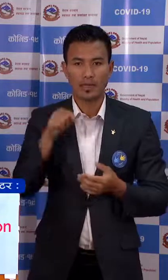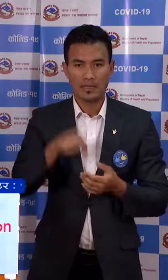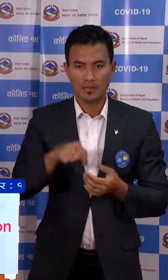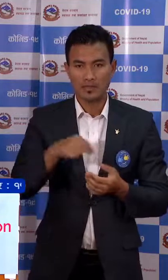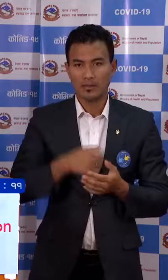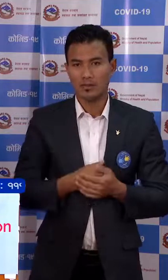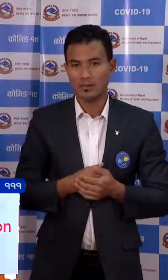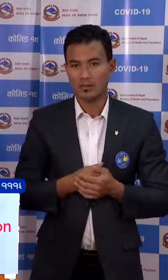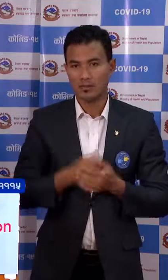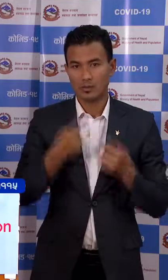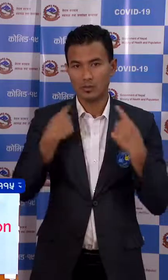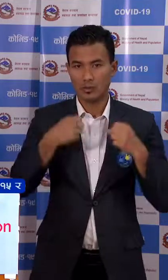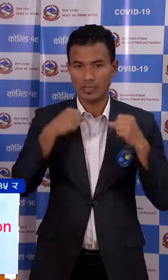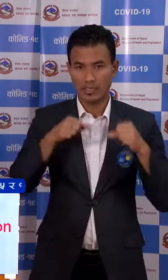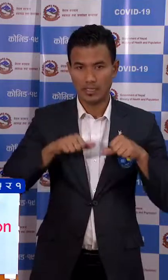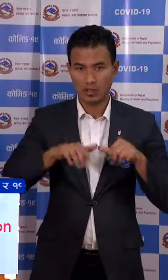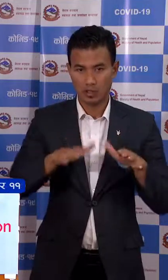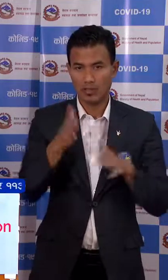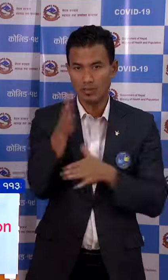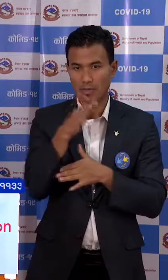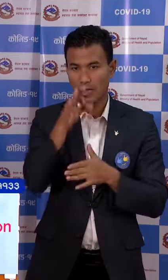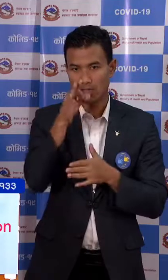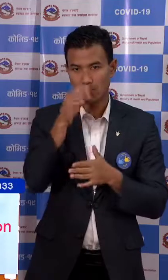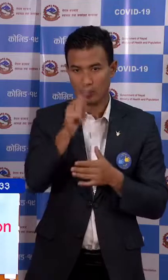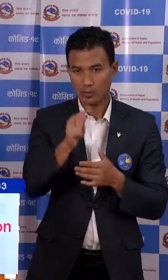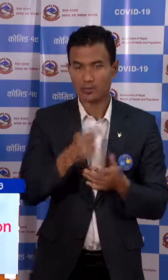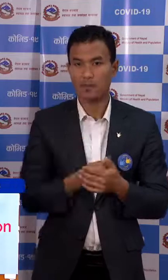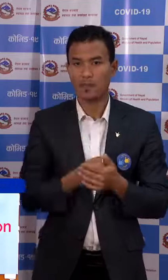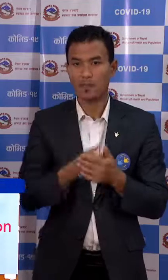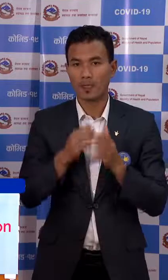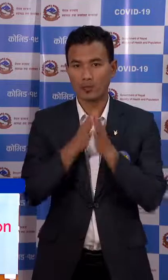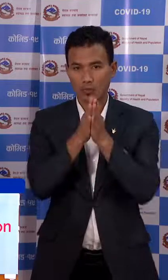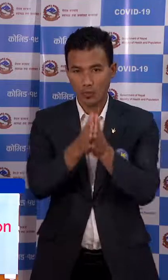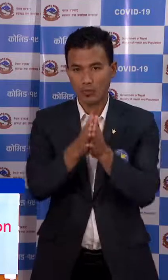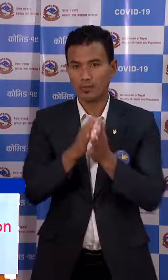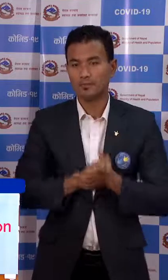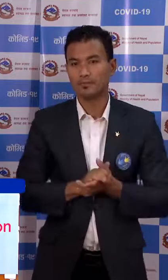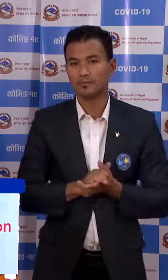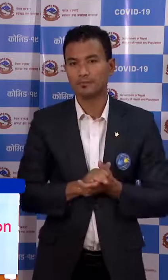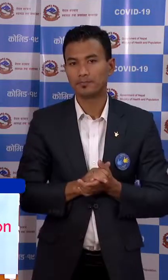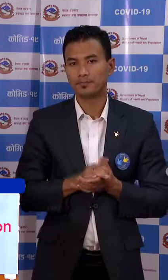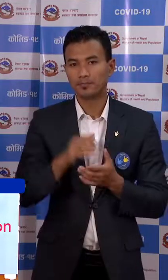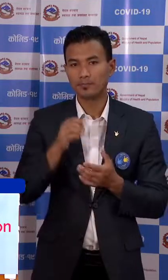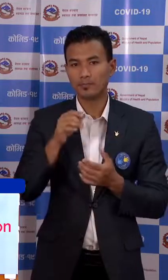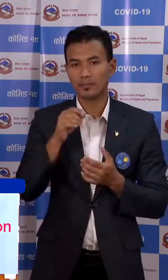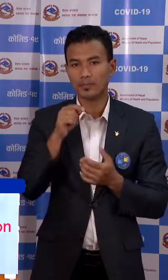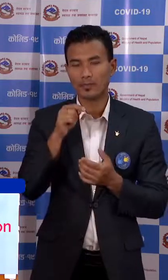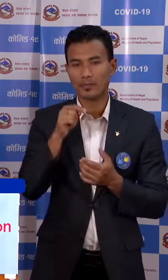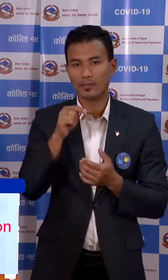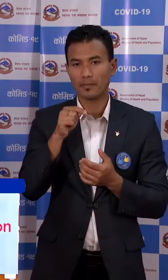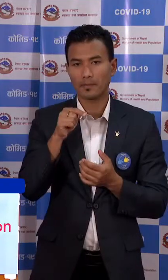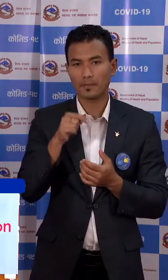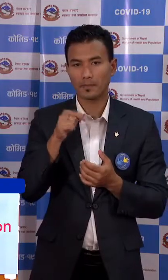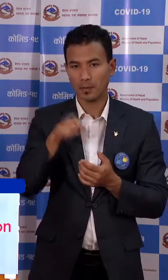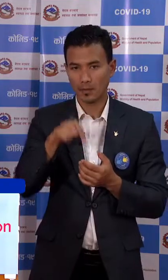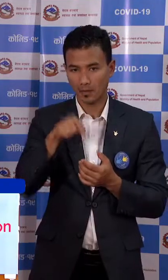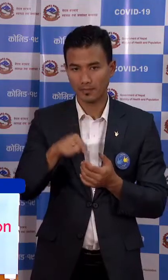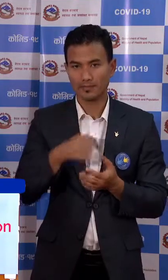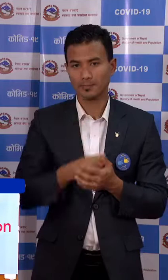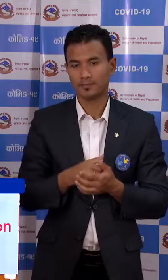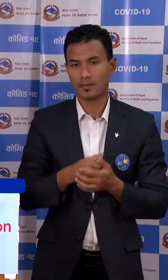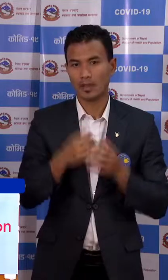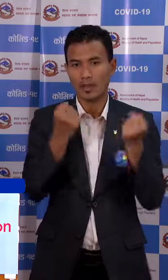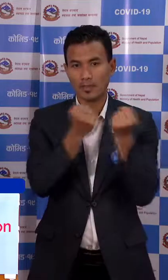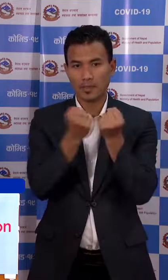आज स्वास्त्य तथा जन्संख्या मंत्राले को अनुरोद एस प्रकार चा अईले